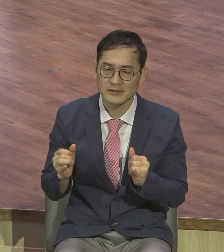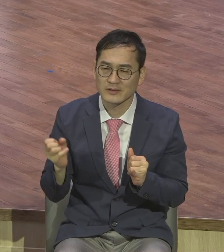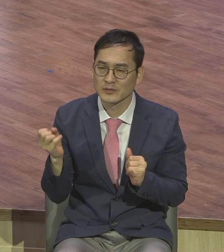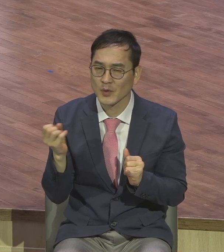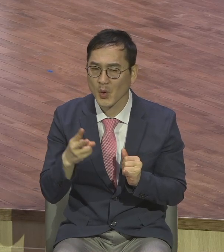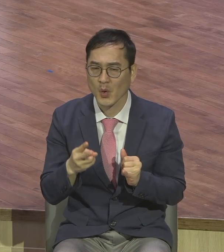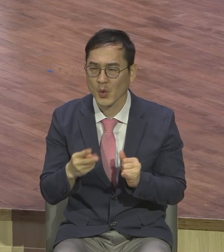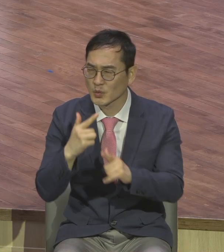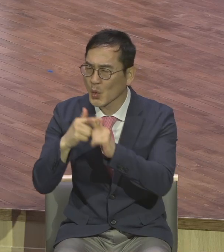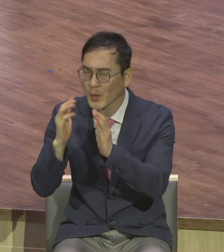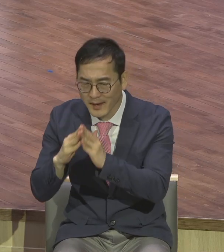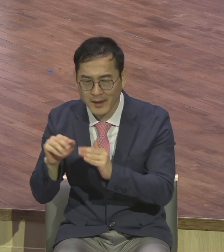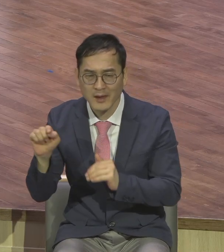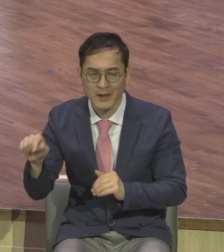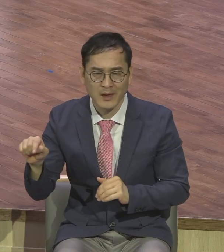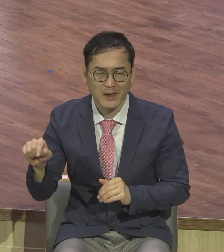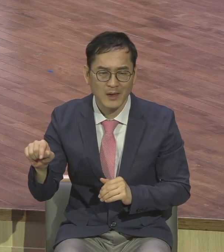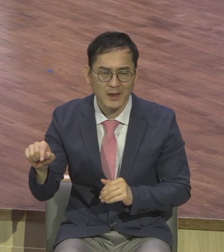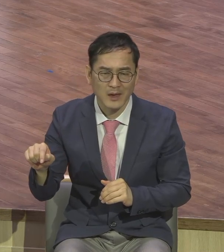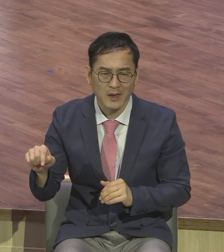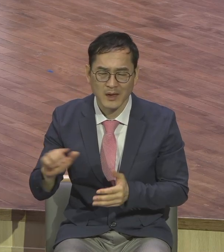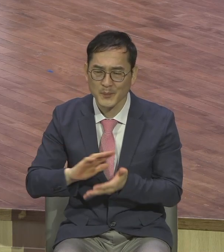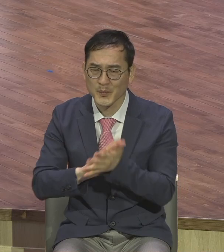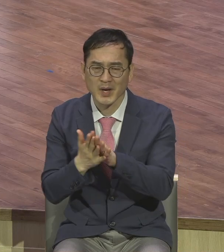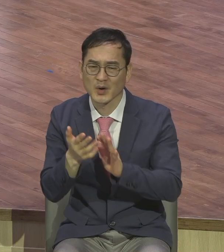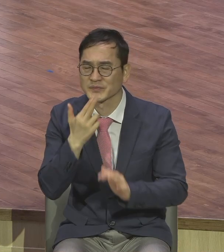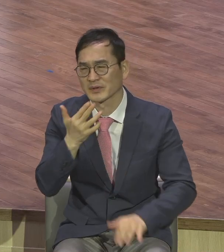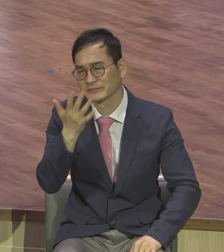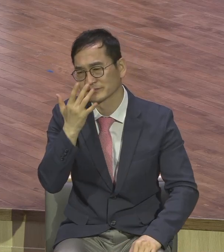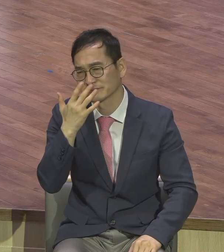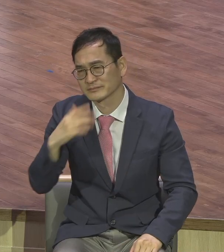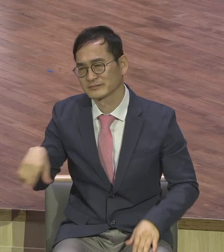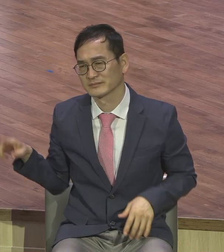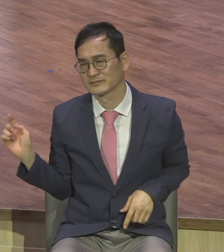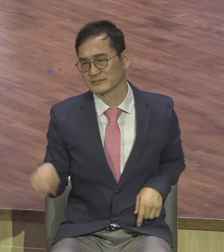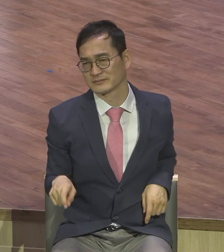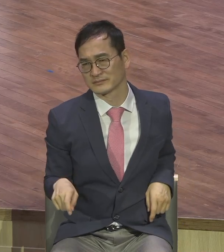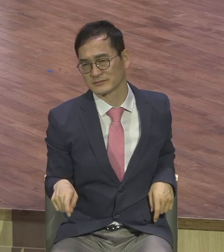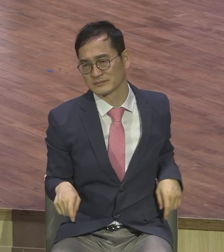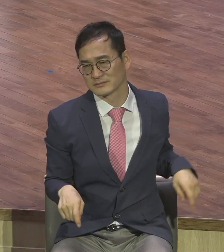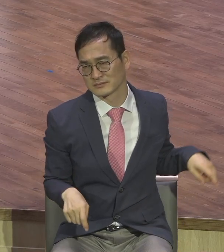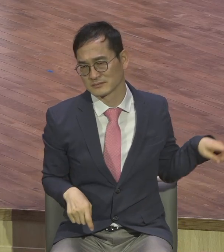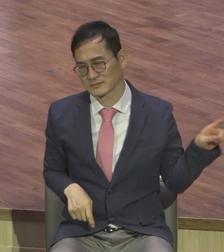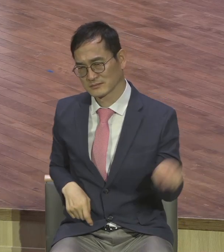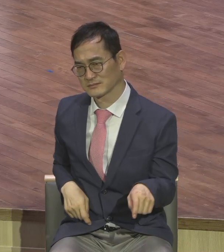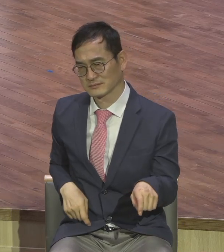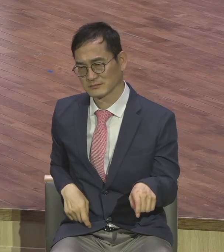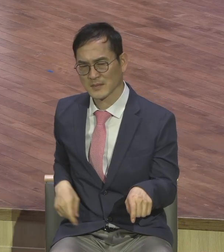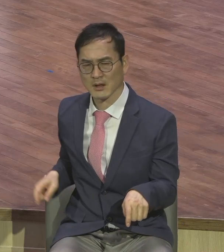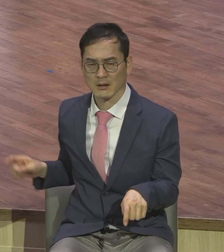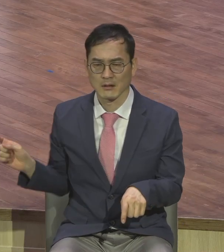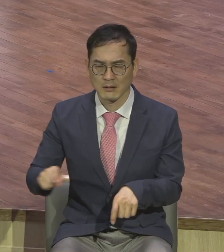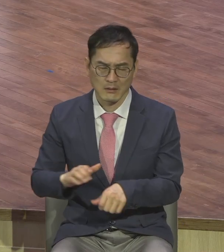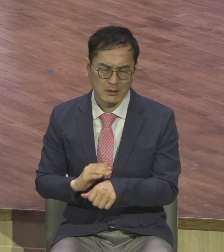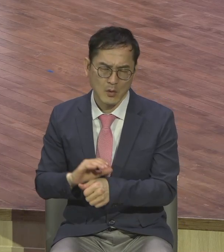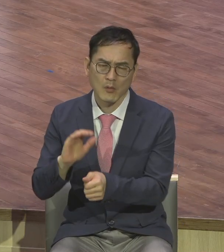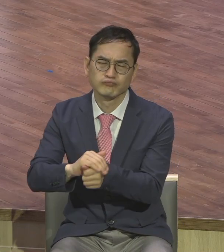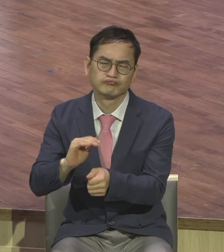교회라든가 변화 맹시에 빠져있는 그런 모습을 지금 우리가 볼 수가 있어요. 지금